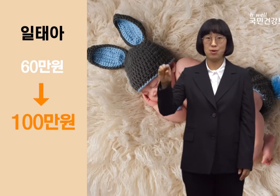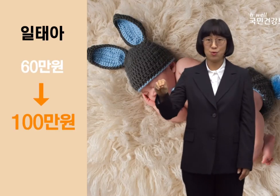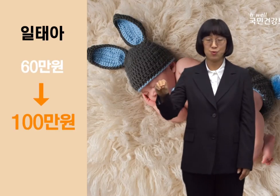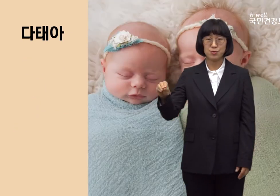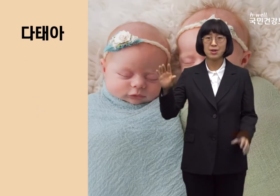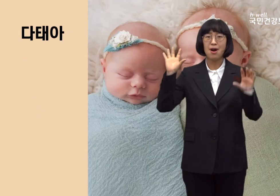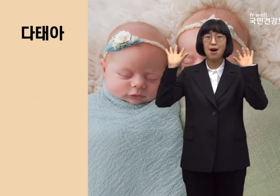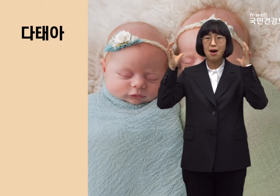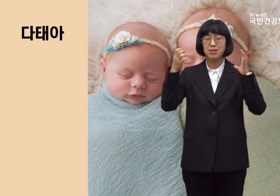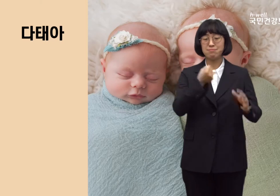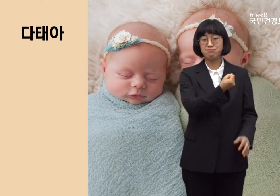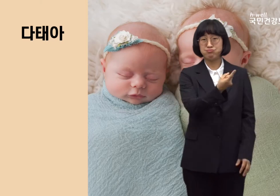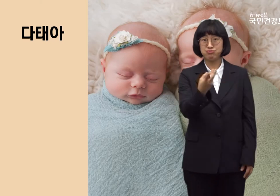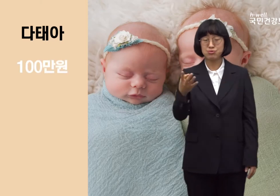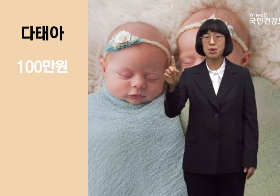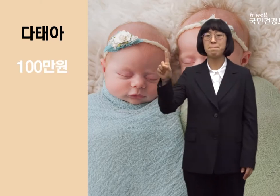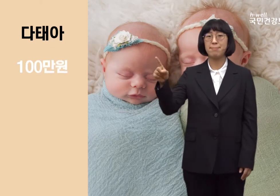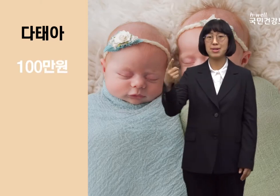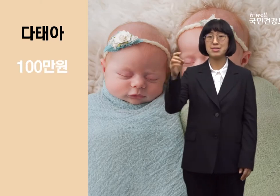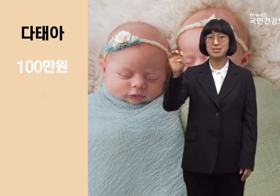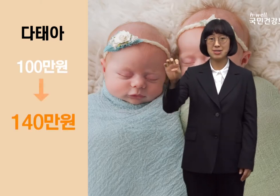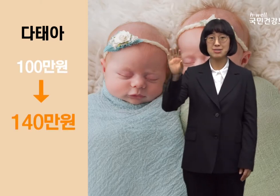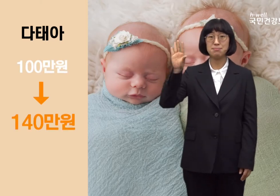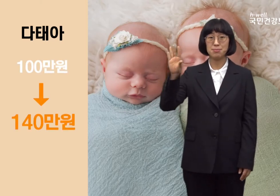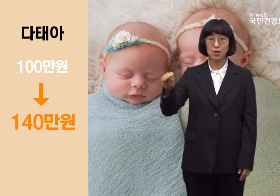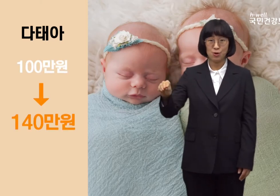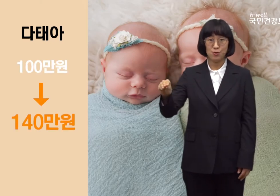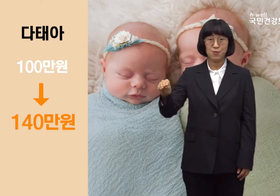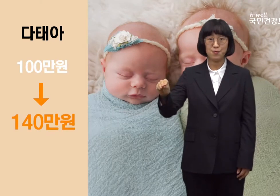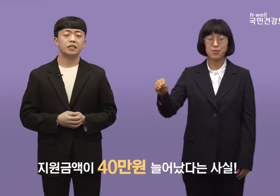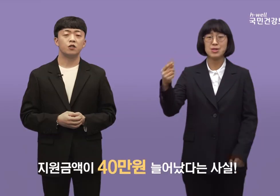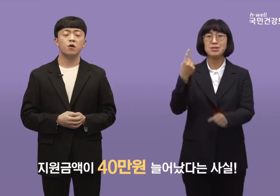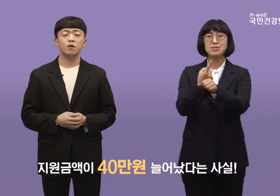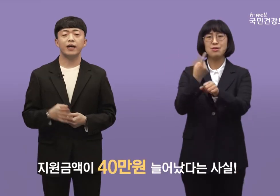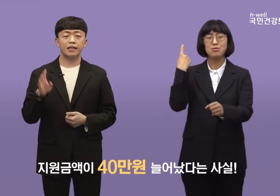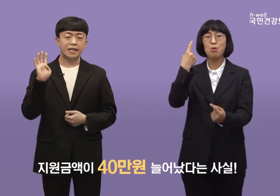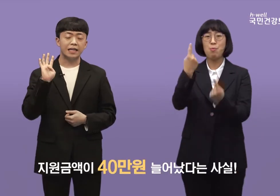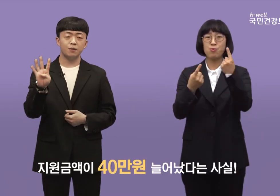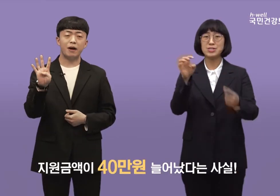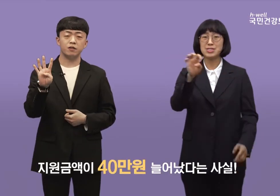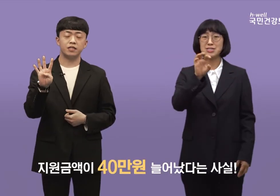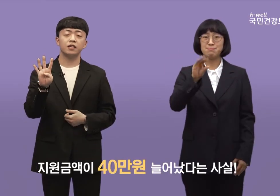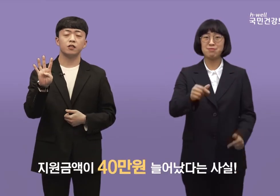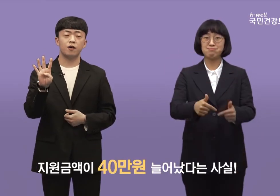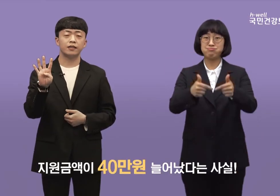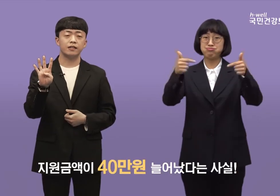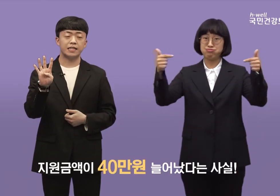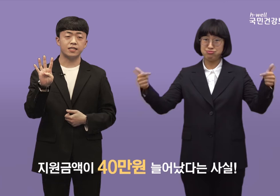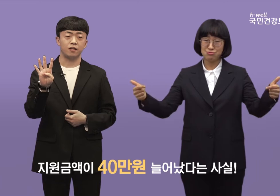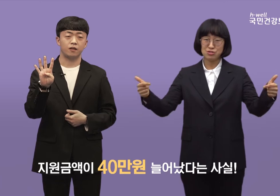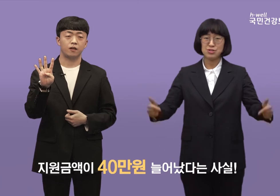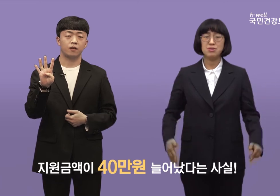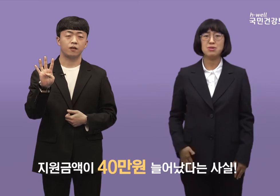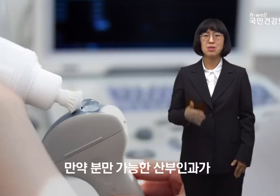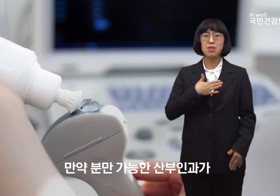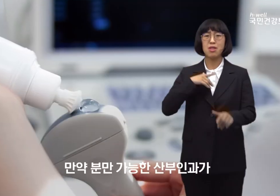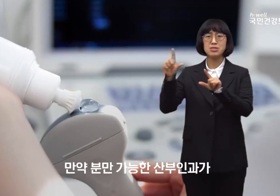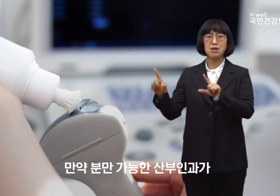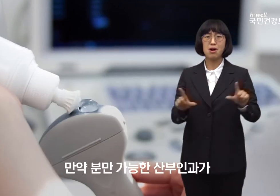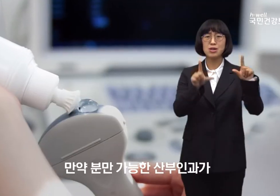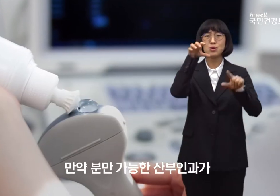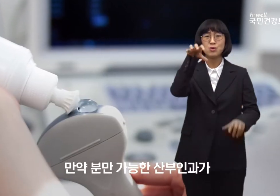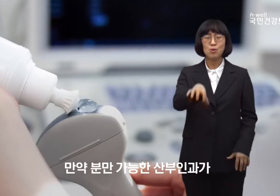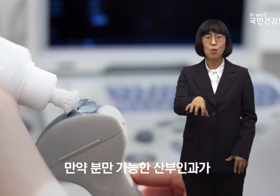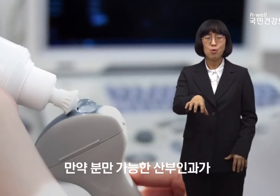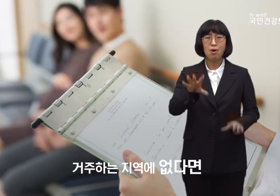100만원으로 다태야의 경우에는 기존 100만원에서 140만원으로 지원금액이 40만원씩 늘어났다는 사실 만약